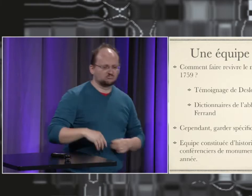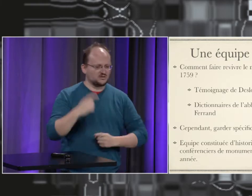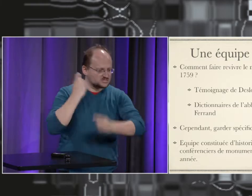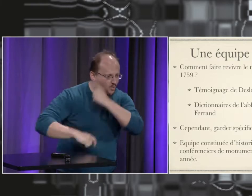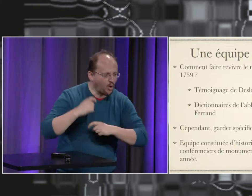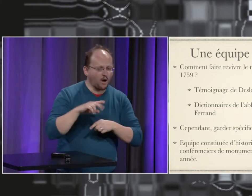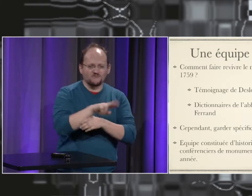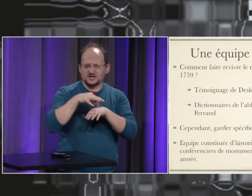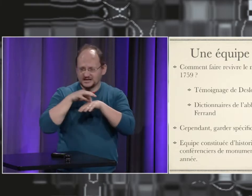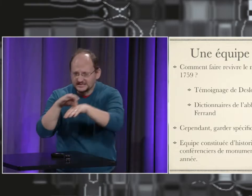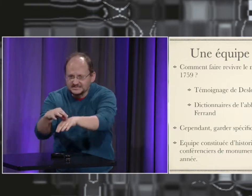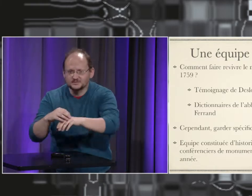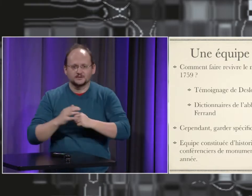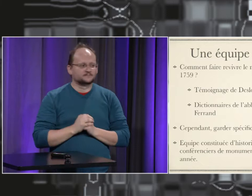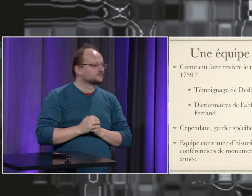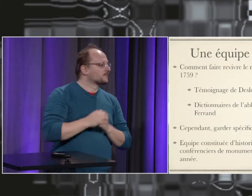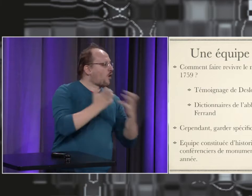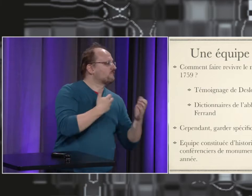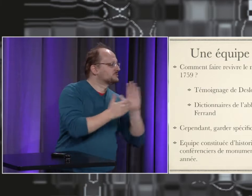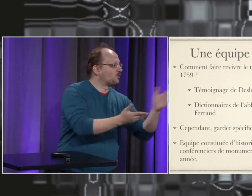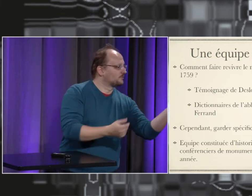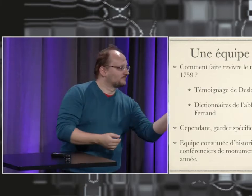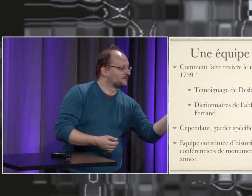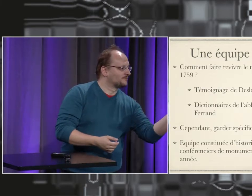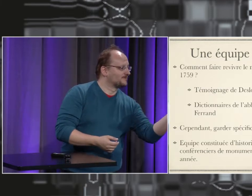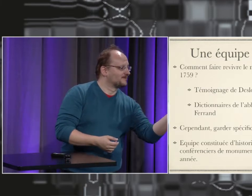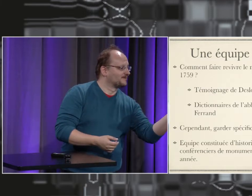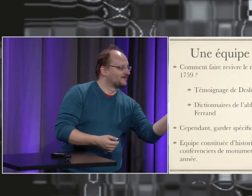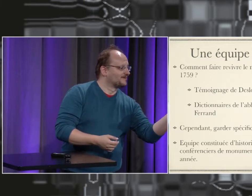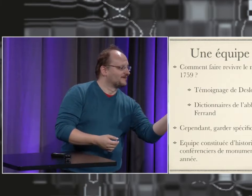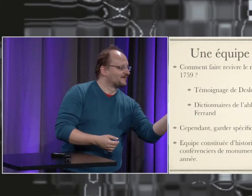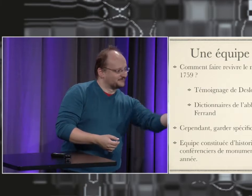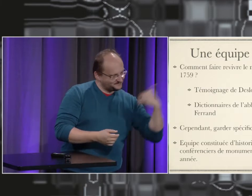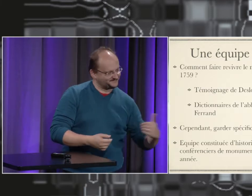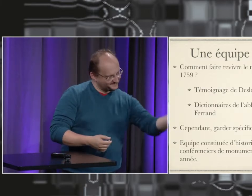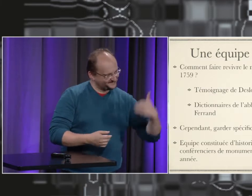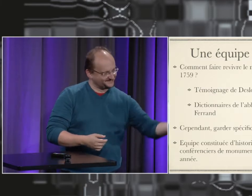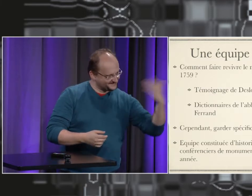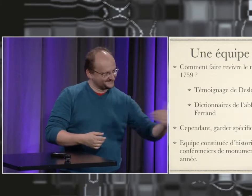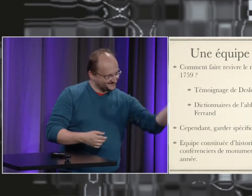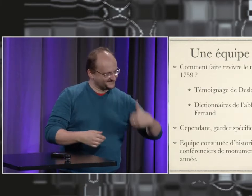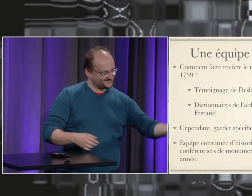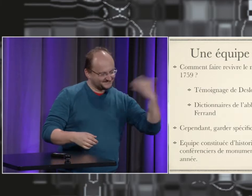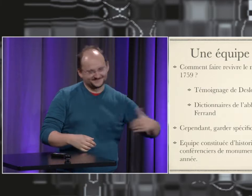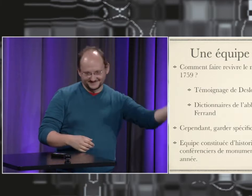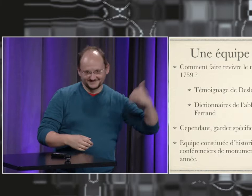ces traces il y a sûr des gens qui font des travaux sur la